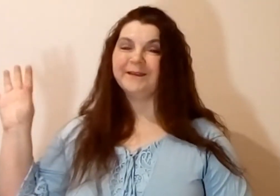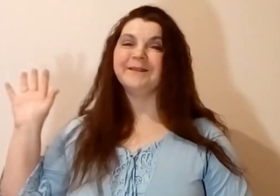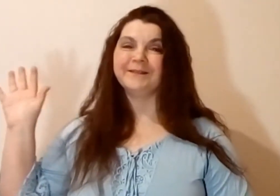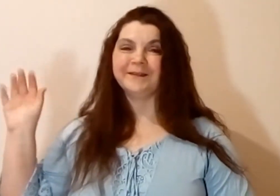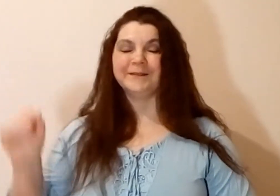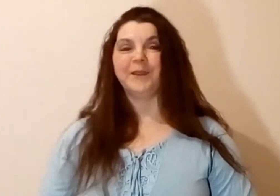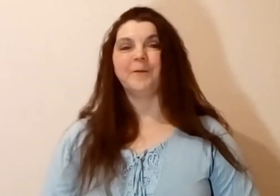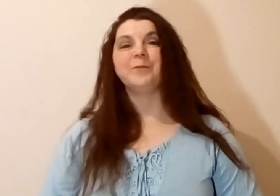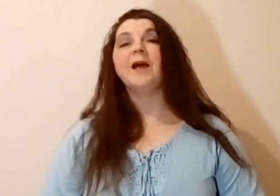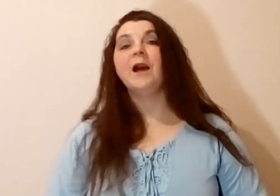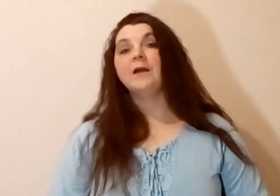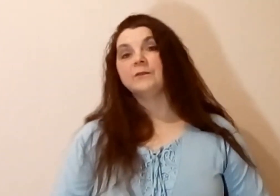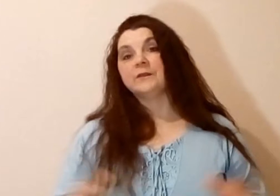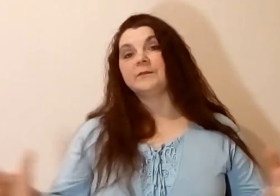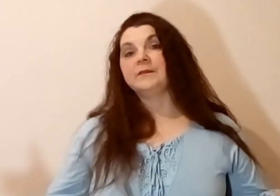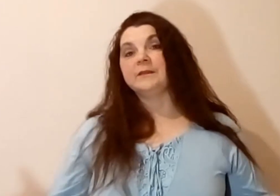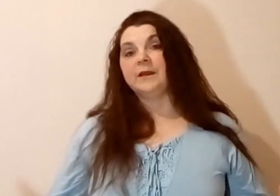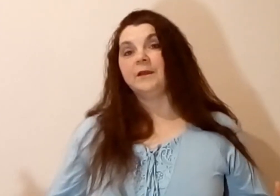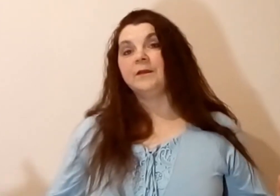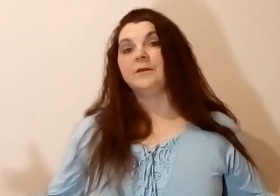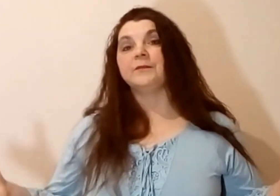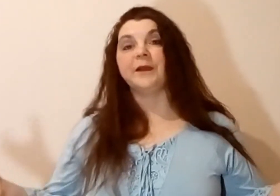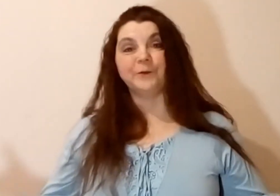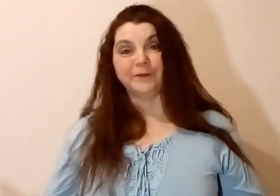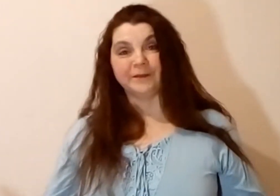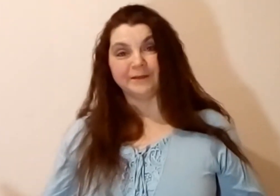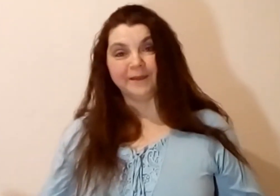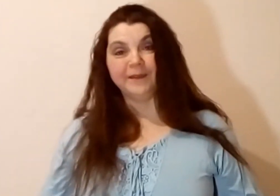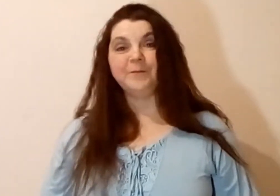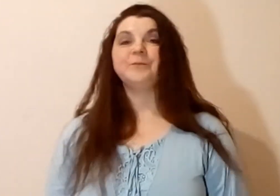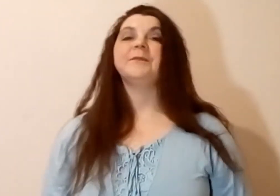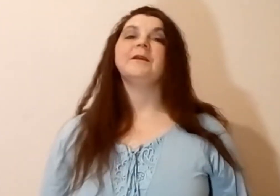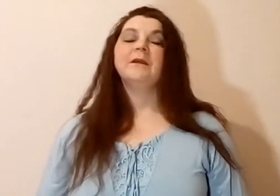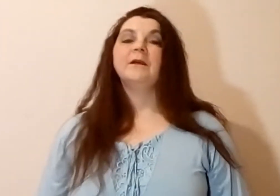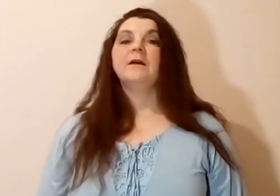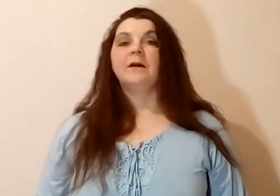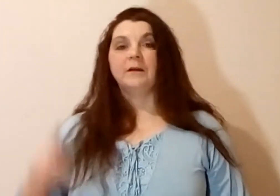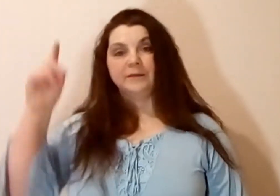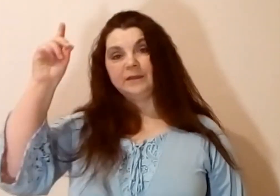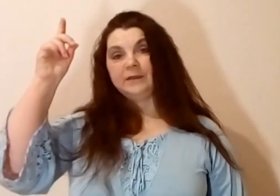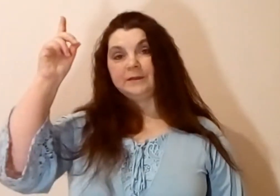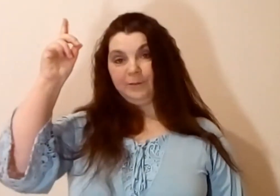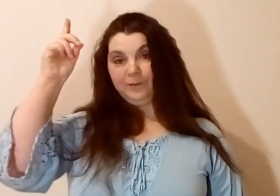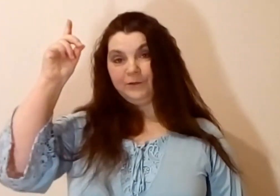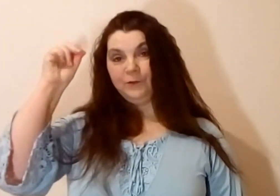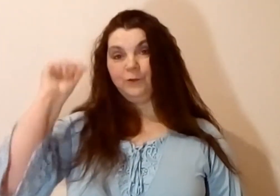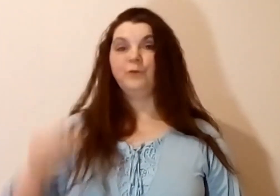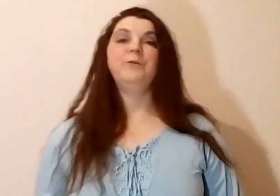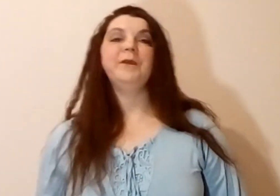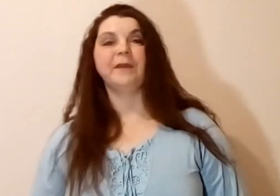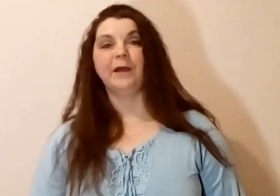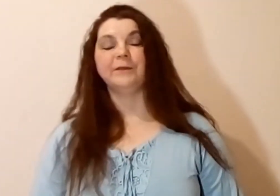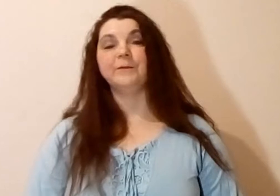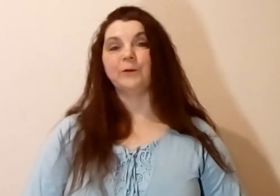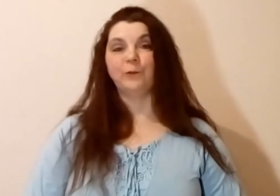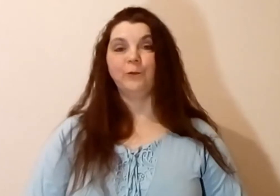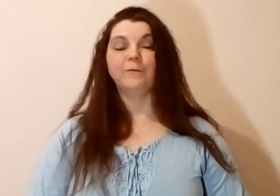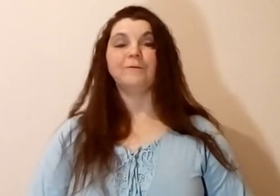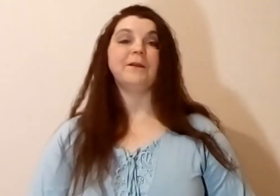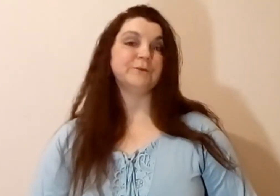задание. Соответственно, второе задание. Где-то там у меня на лиху, у вас